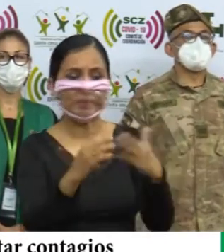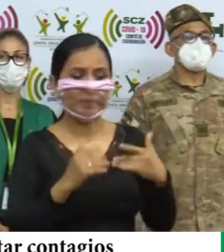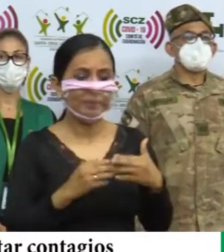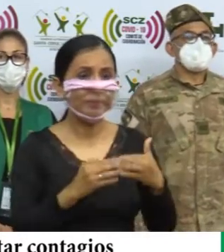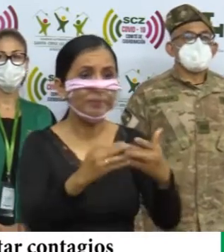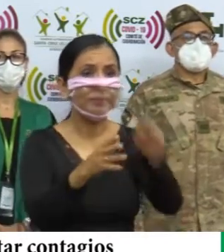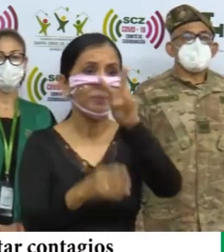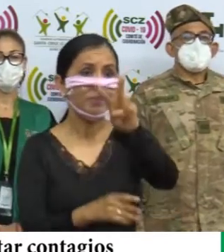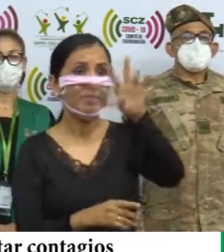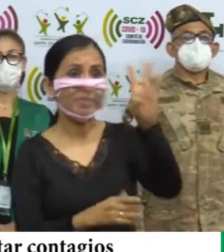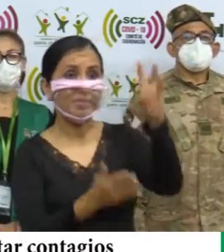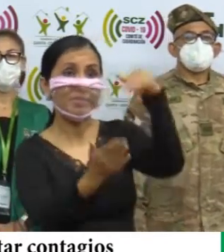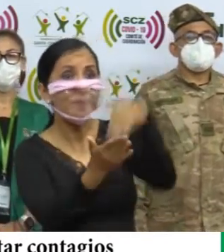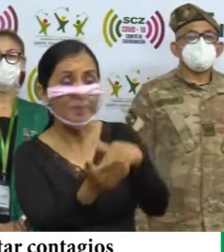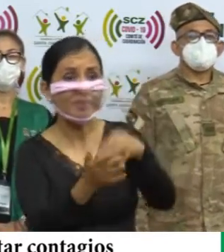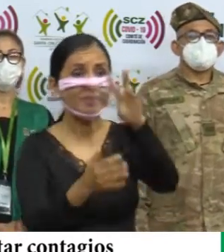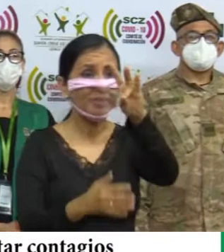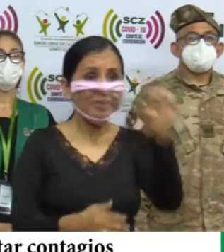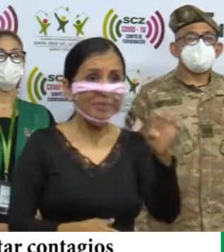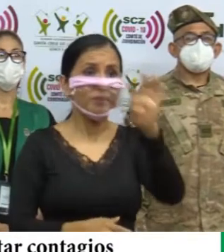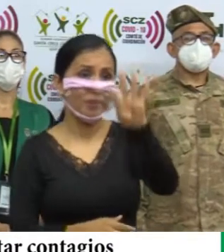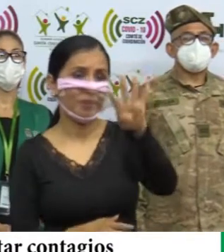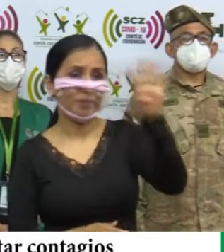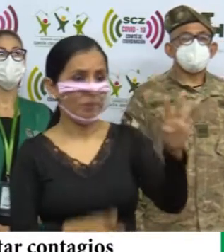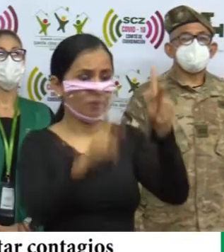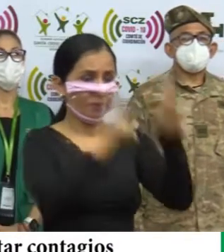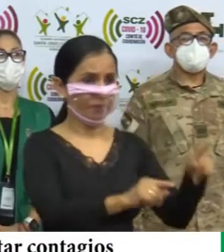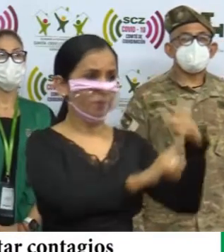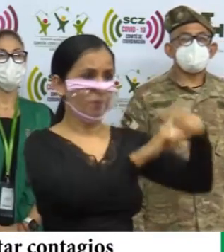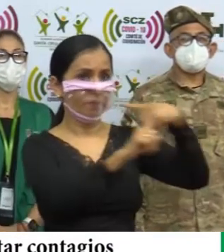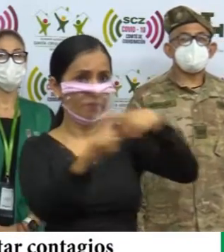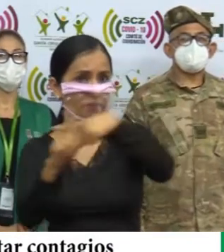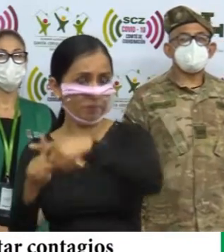acumulado a 27.744 casos,